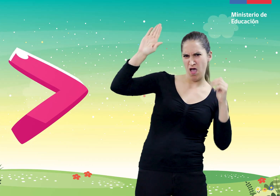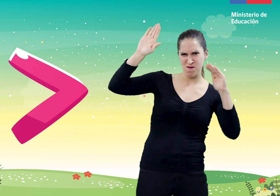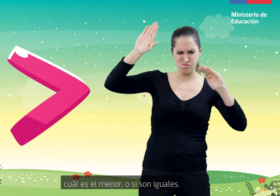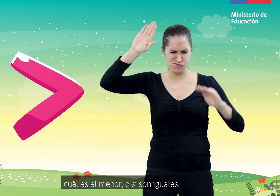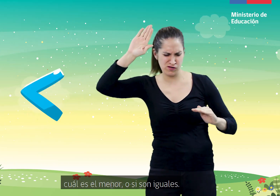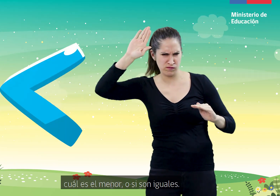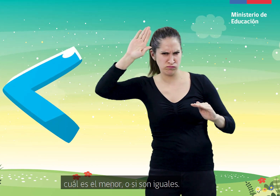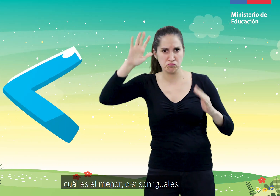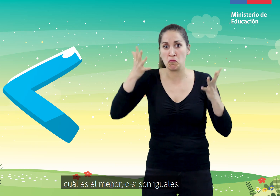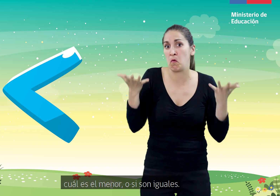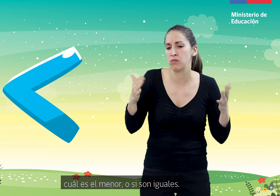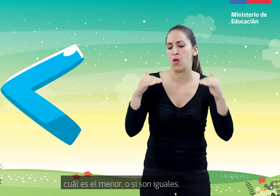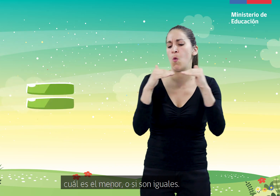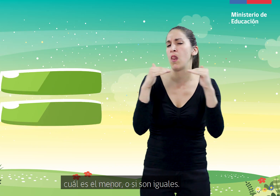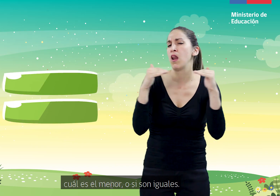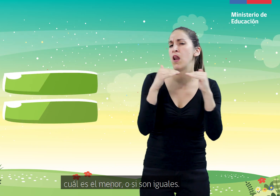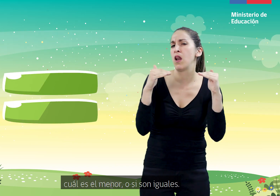cuál es el menor o si son iguales.